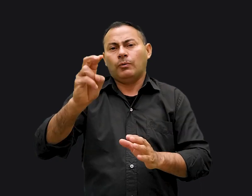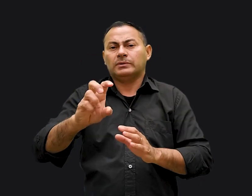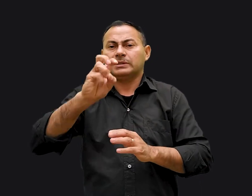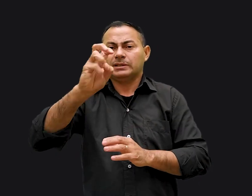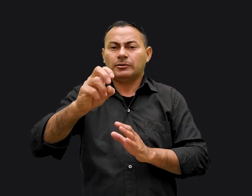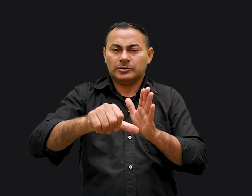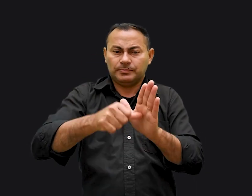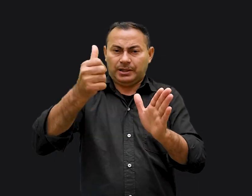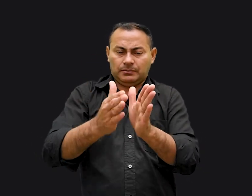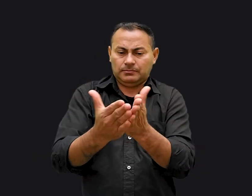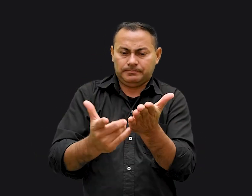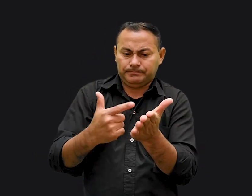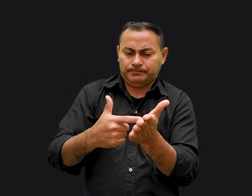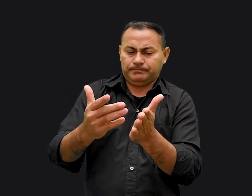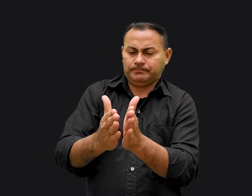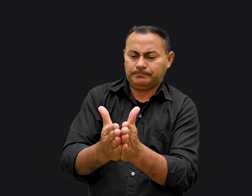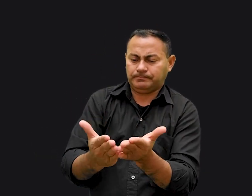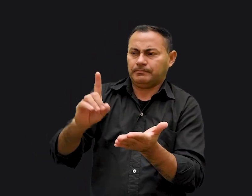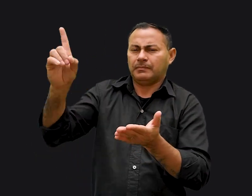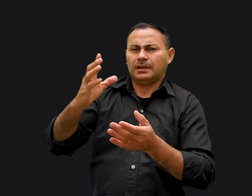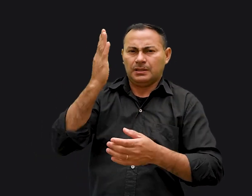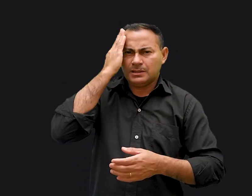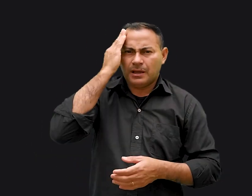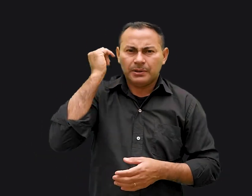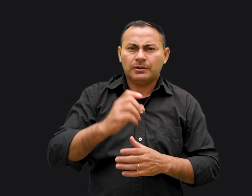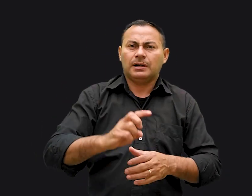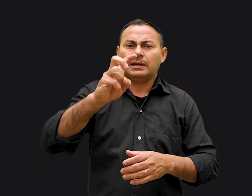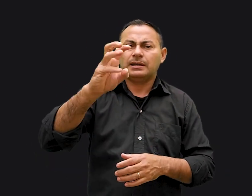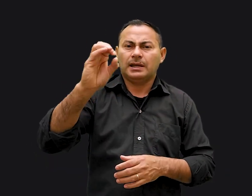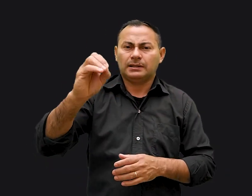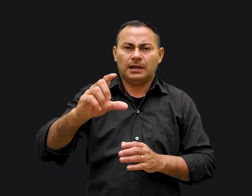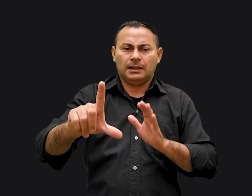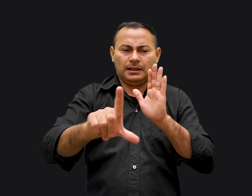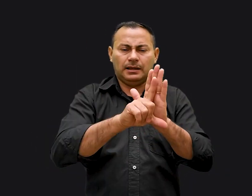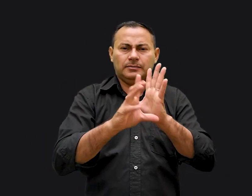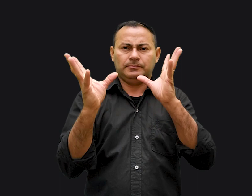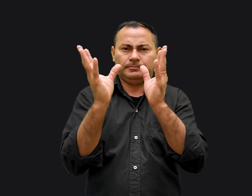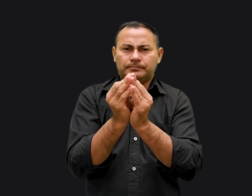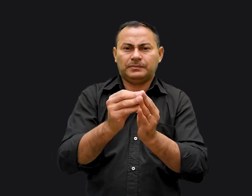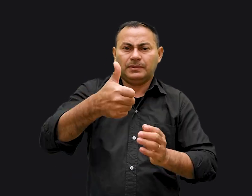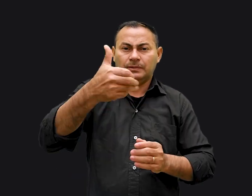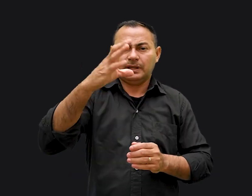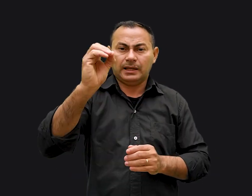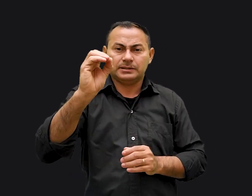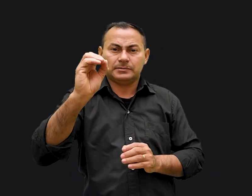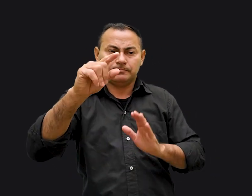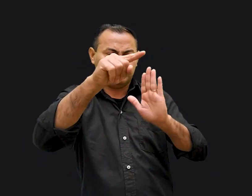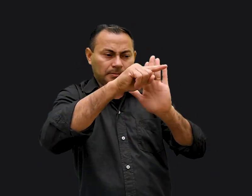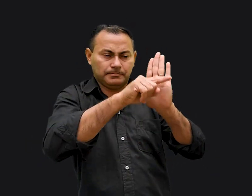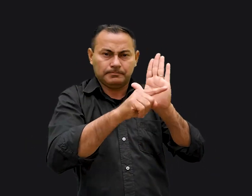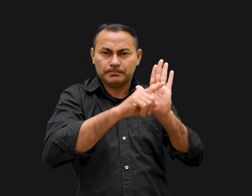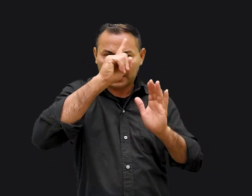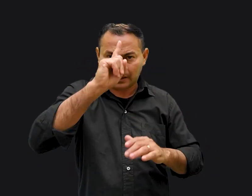primeiros livros da Bíblia. E você sabia que essas quinhentas leis são resumidas nos dez mandamentos? Exatamente.